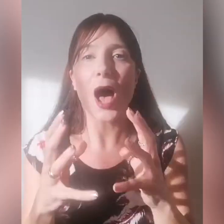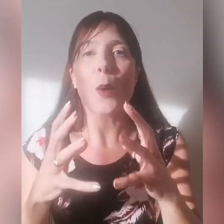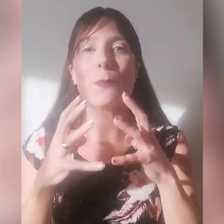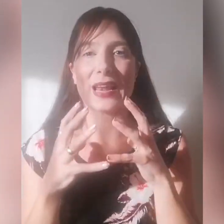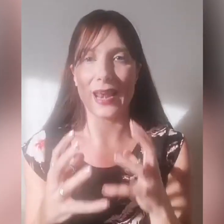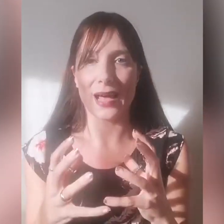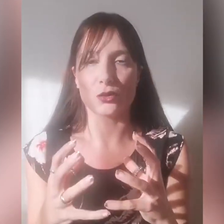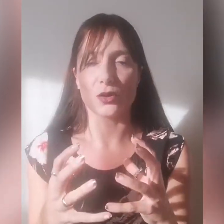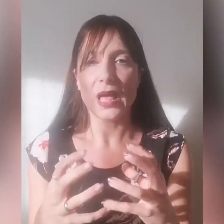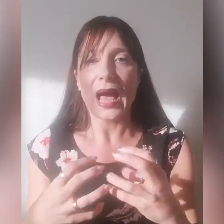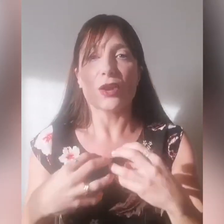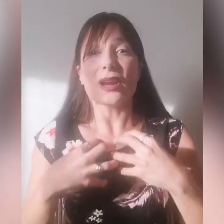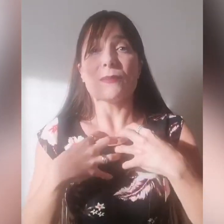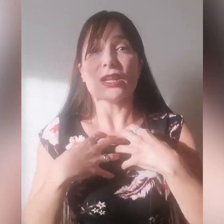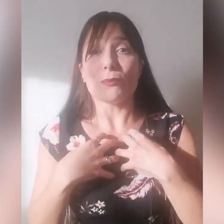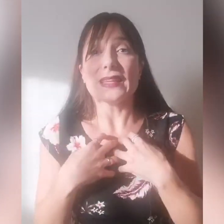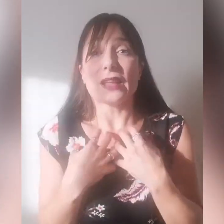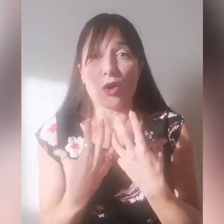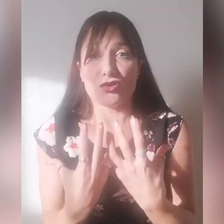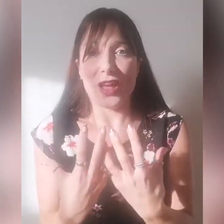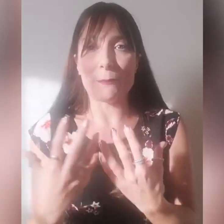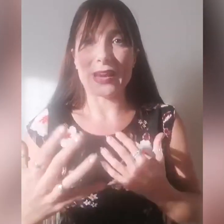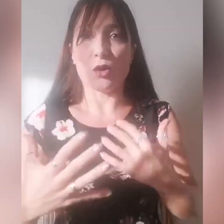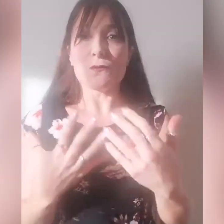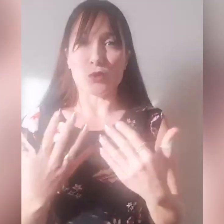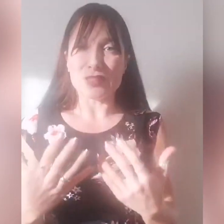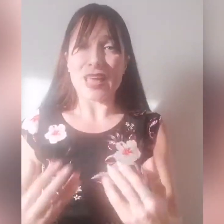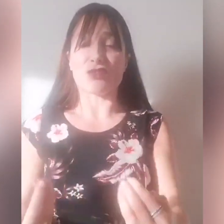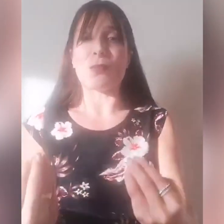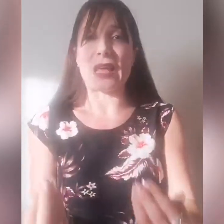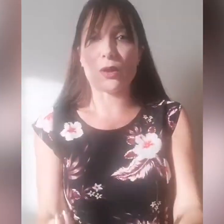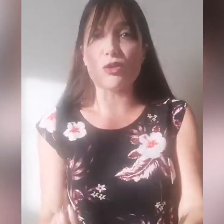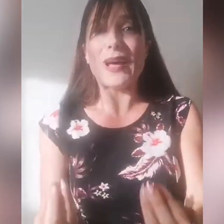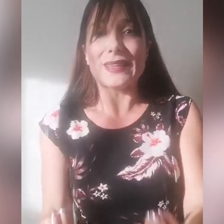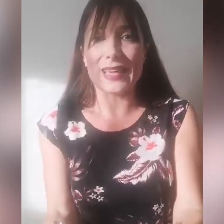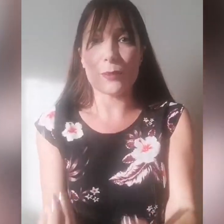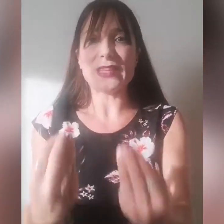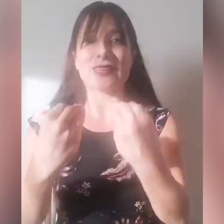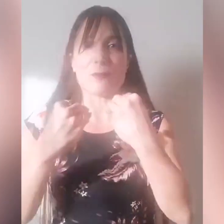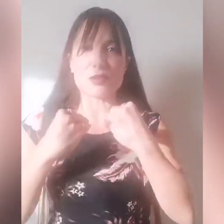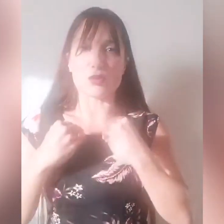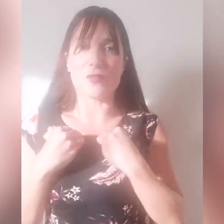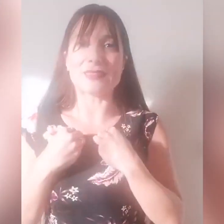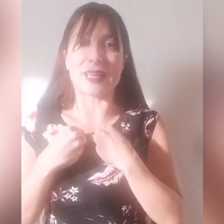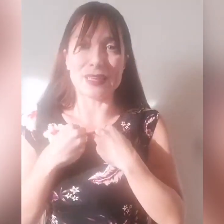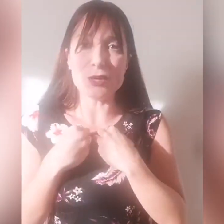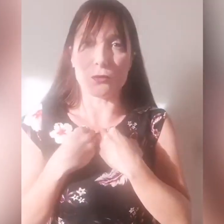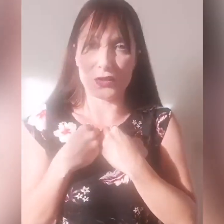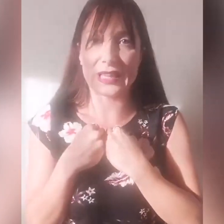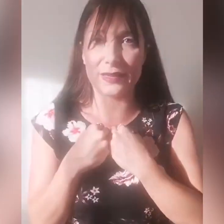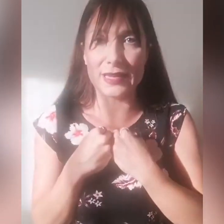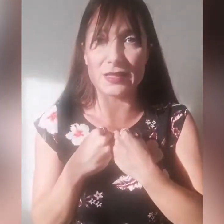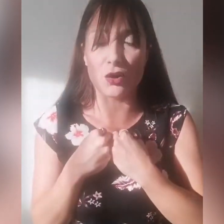parlato, allora la mia domanda oggi è per confrontarci, perché è una domanda chiaramente che mi sono fatta io fin dall'inizio,